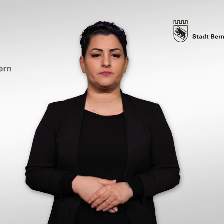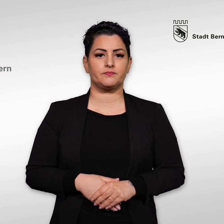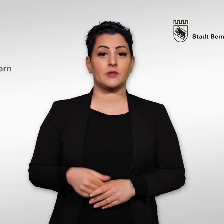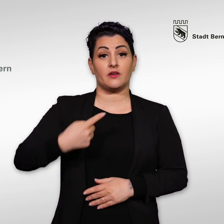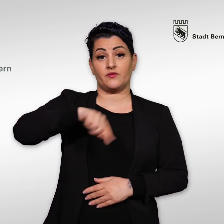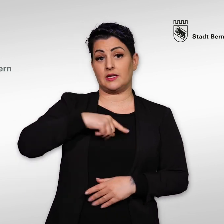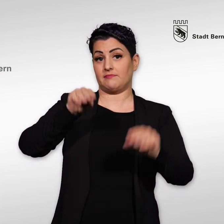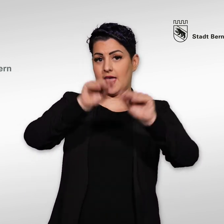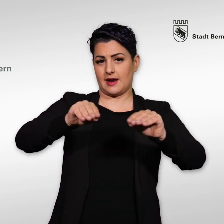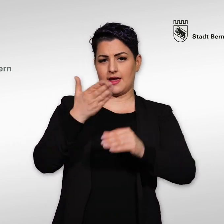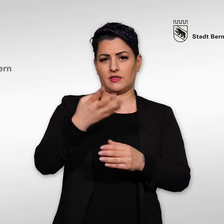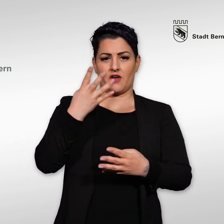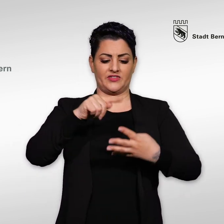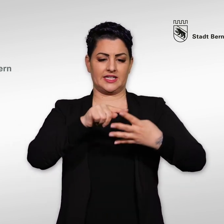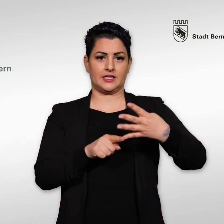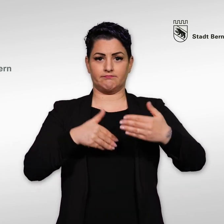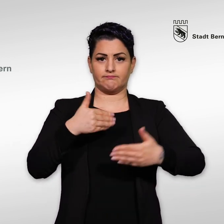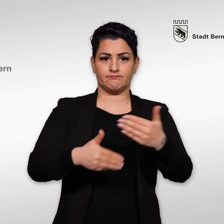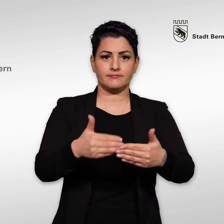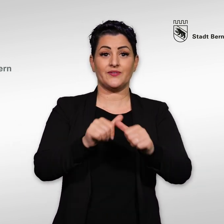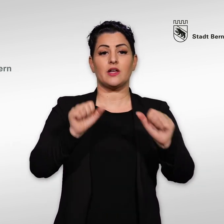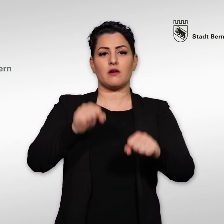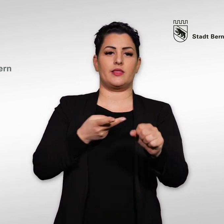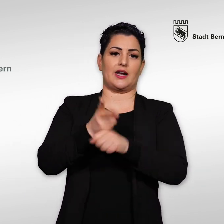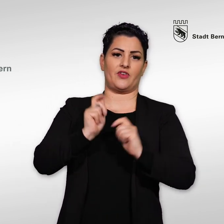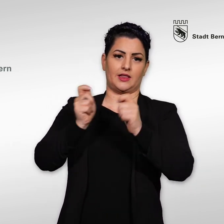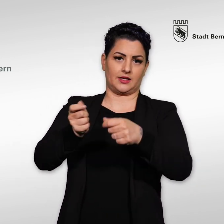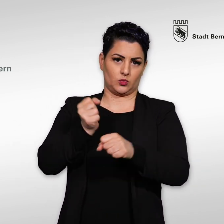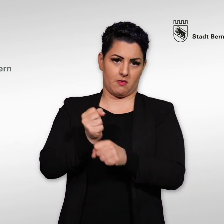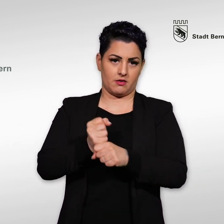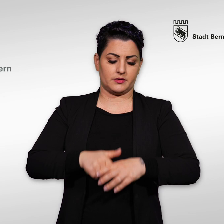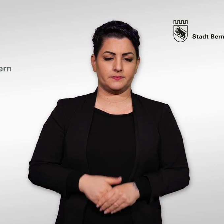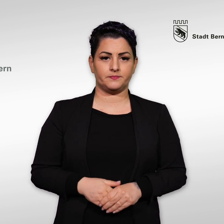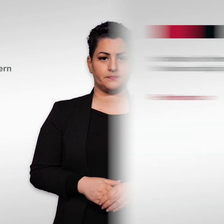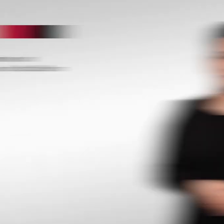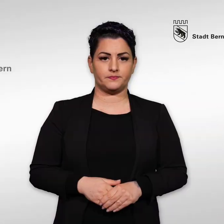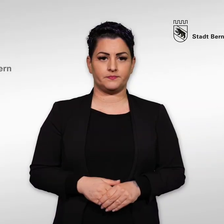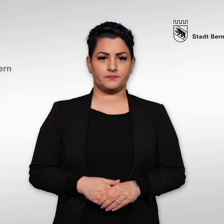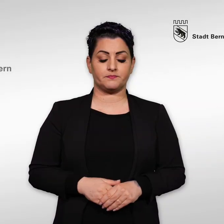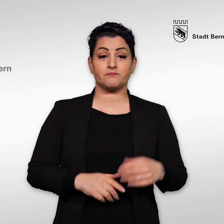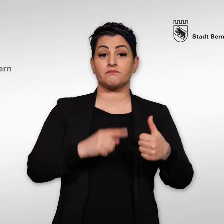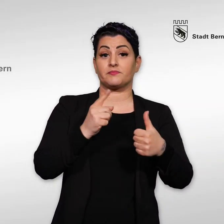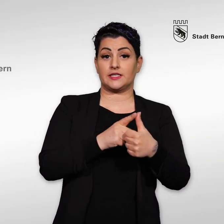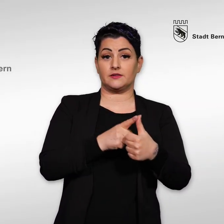verschiedene Regeln und Vorschriften. Wir erklären Ihnen in vier Schritten, wie Sie ein Referendum lancieren.